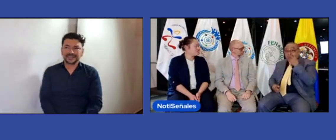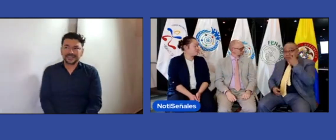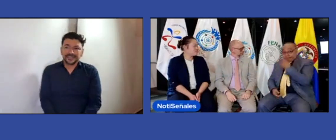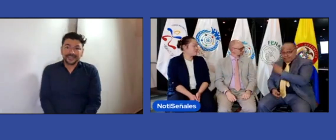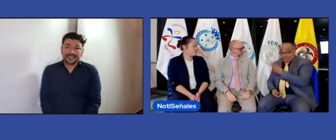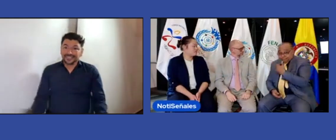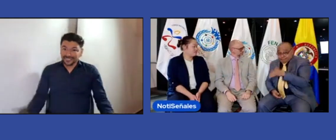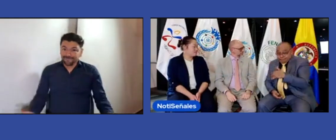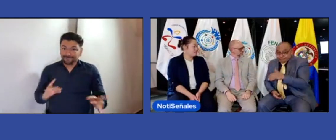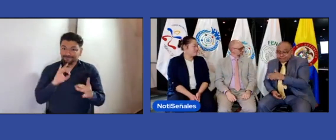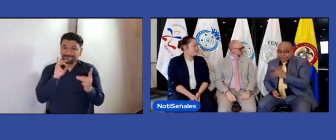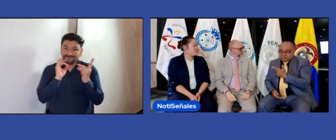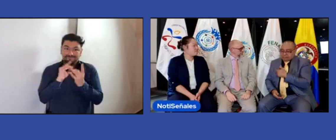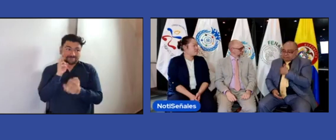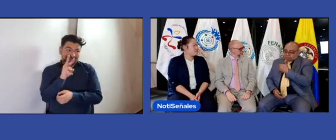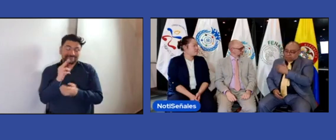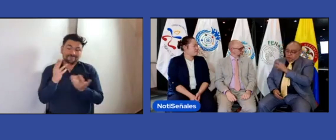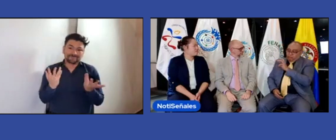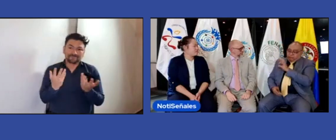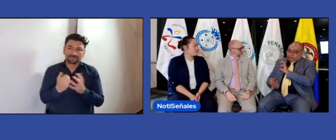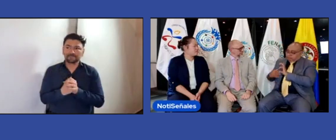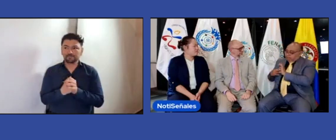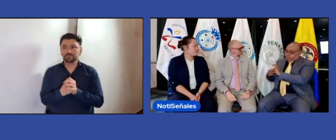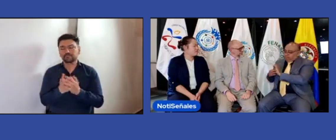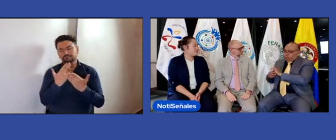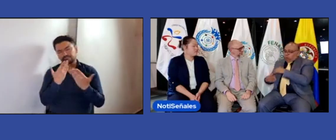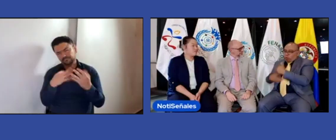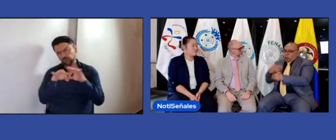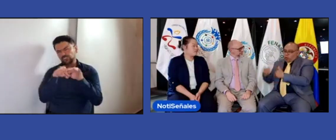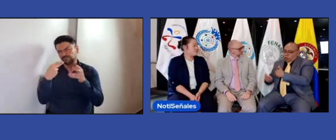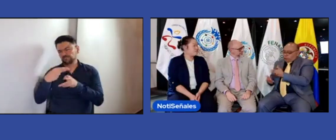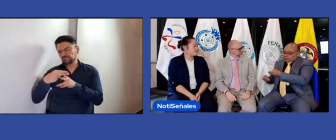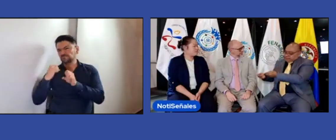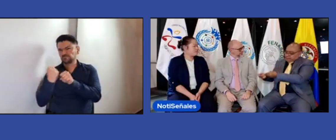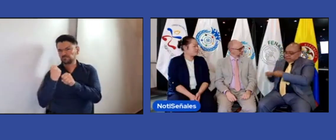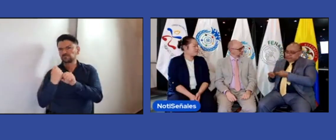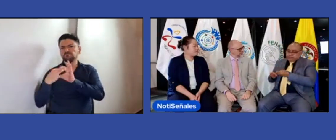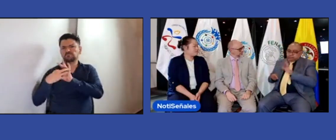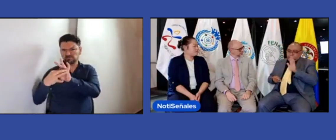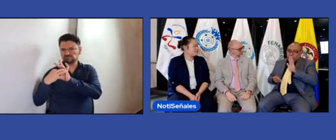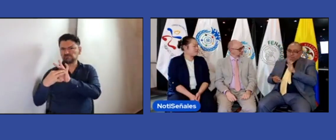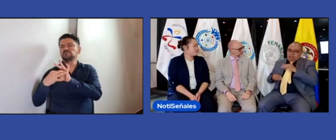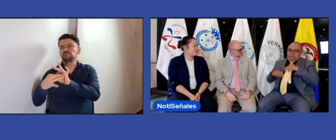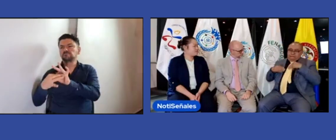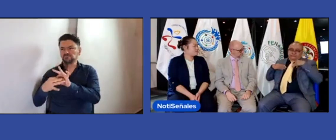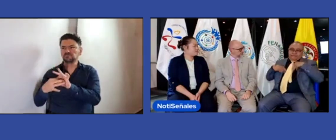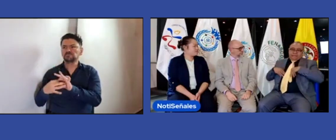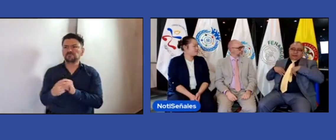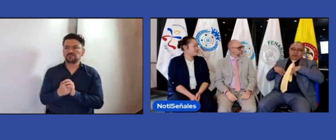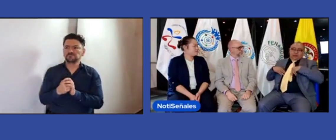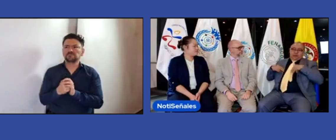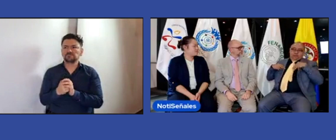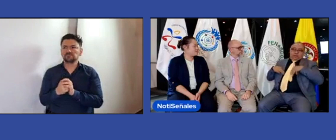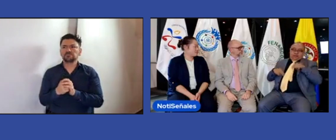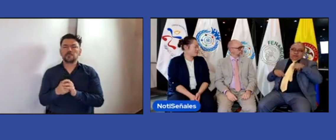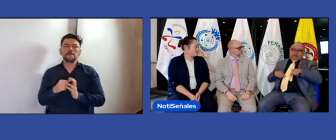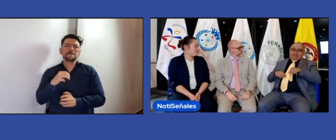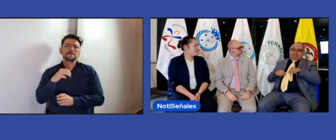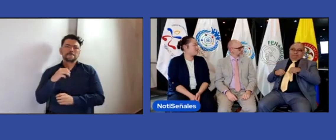que lo quiera usar perfecto yo estamos de acuerdo la idea es trabajar ahora en adelante con la WFE y ver cómo lo vamos a